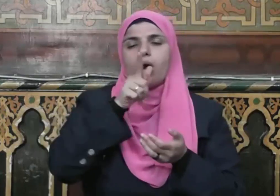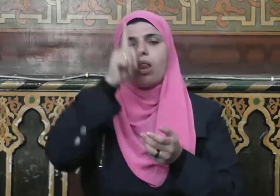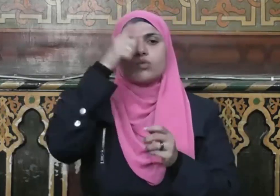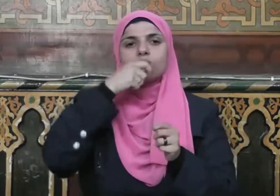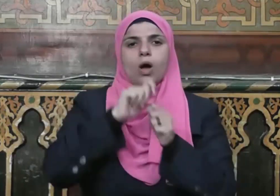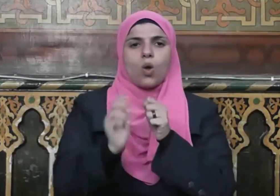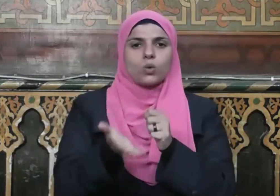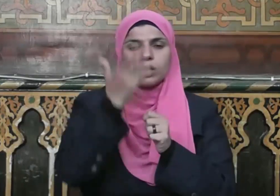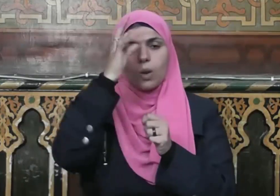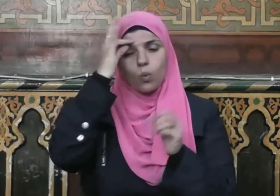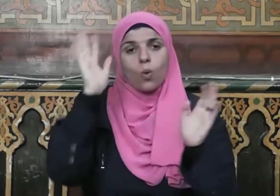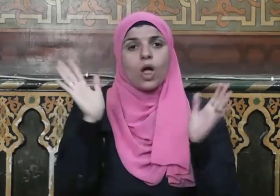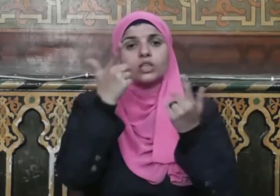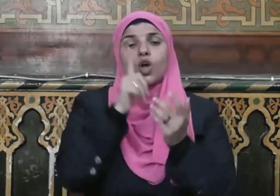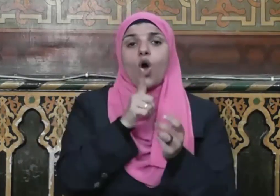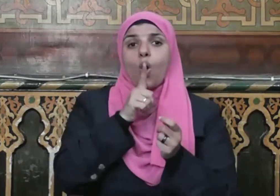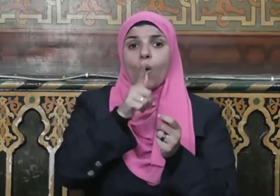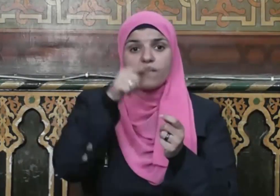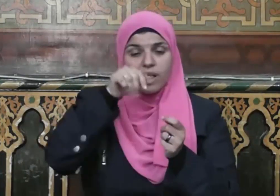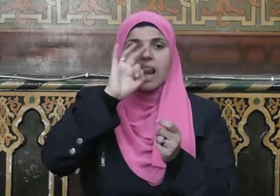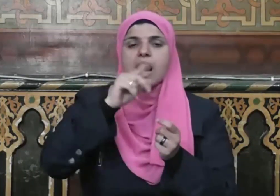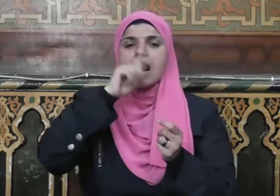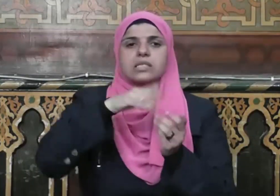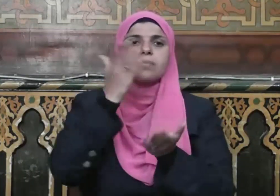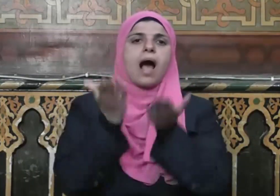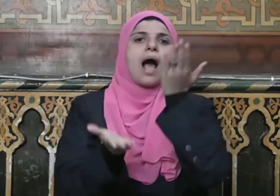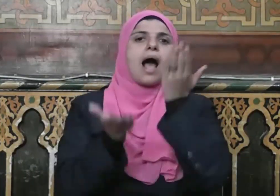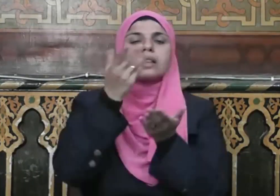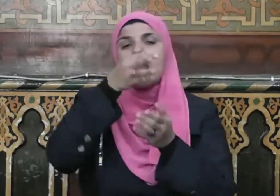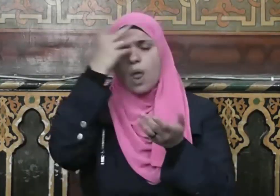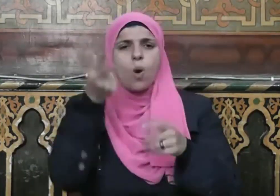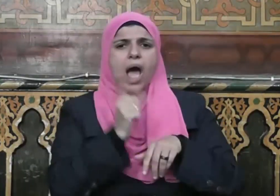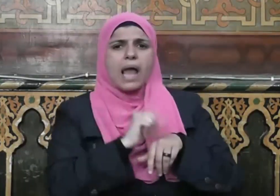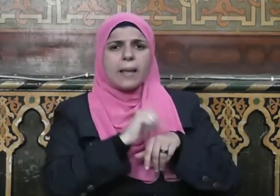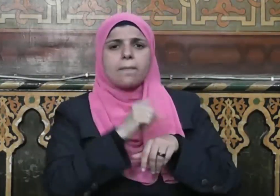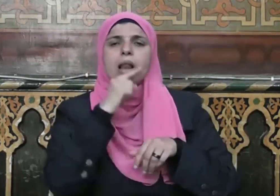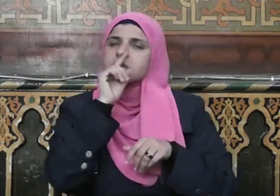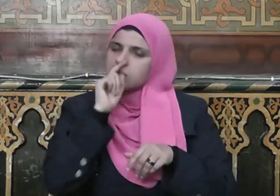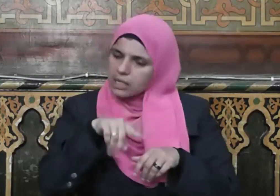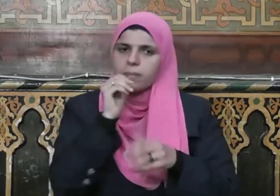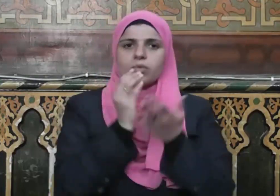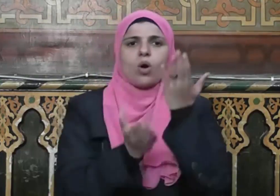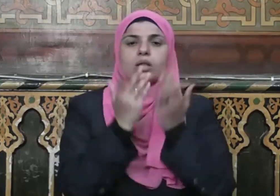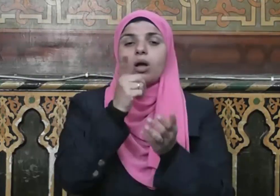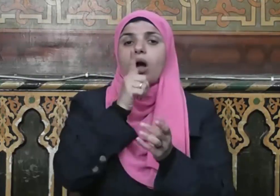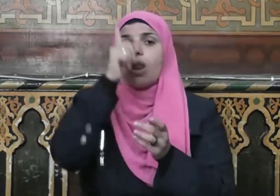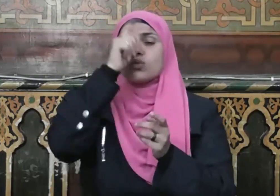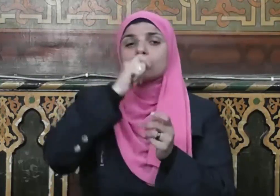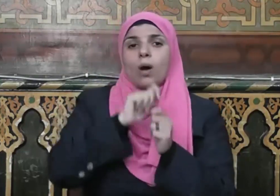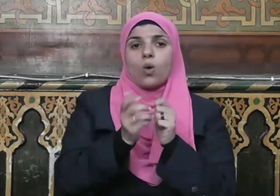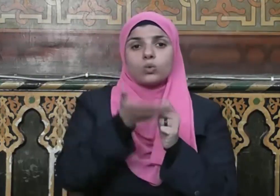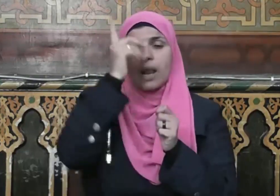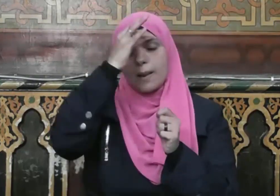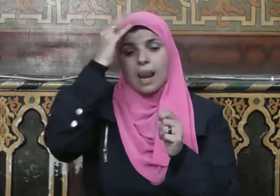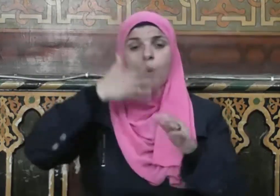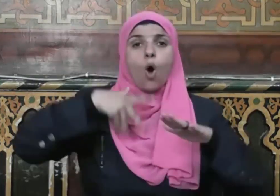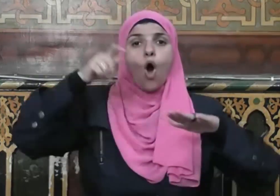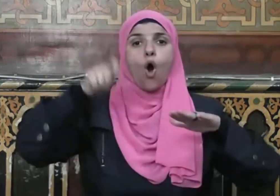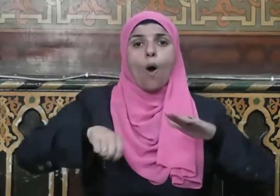قال سبحانه وإذا قلتم فاعدلوا ولو كان ذا قربا وقال سبحانه وإذا حكمتم